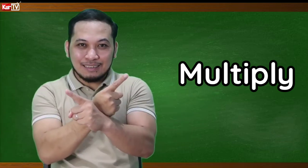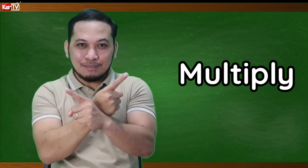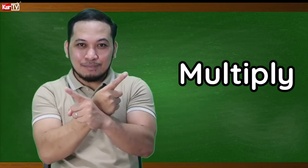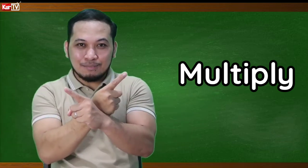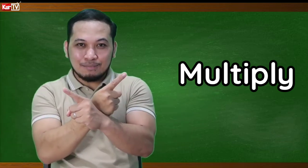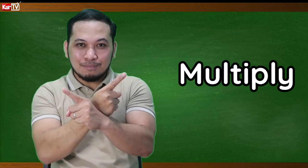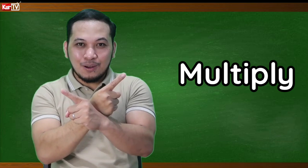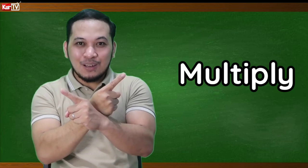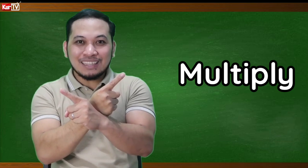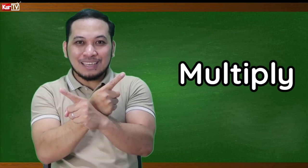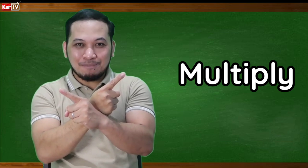Multiply.